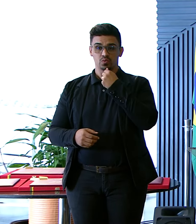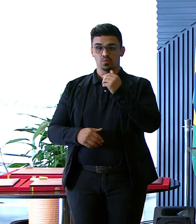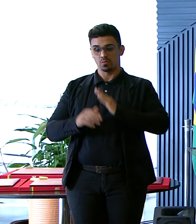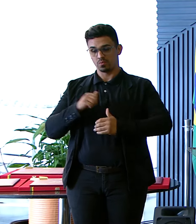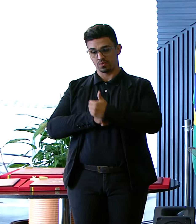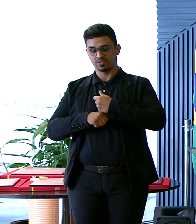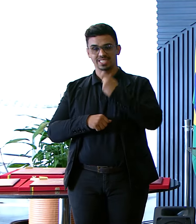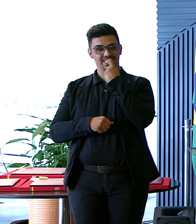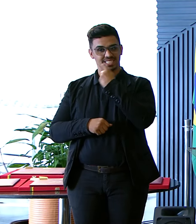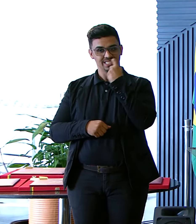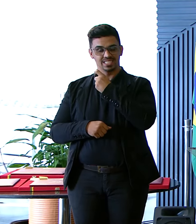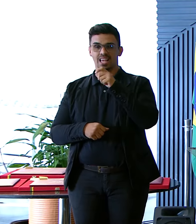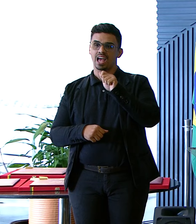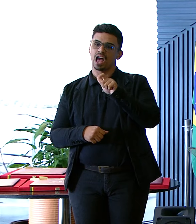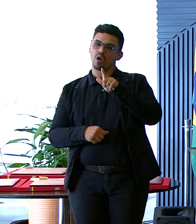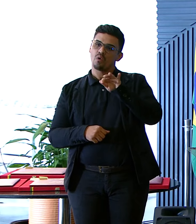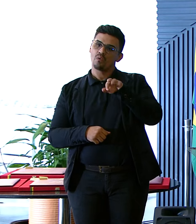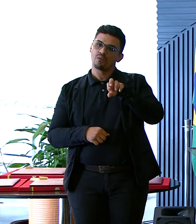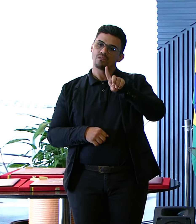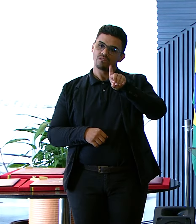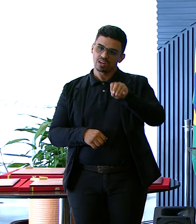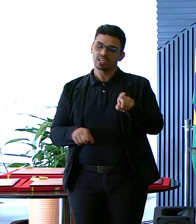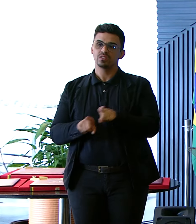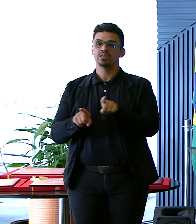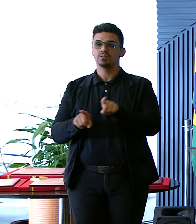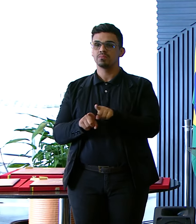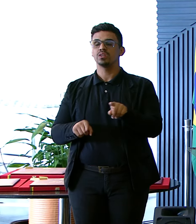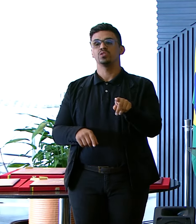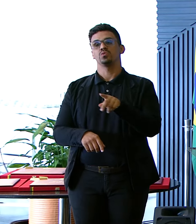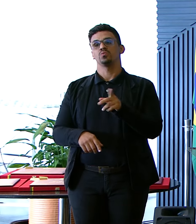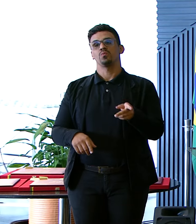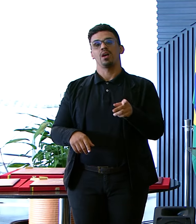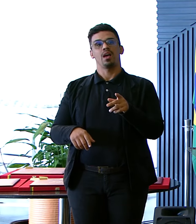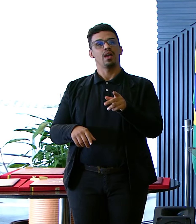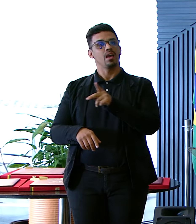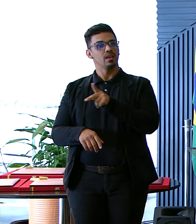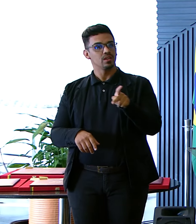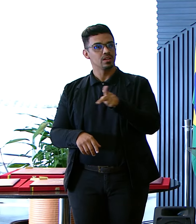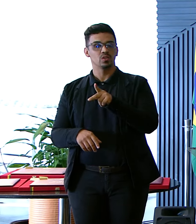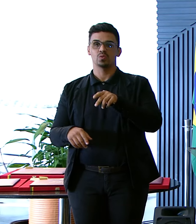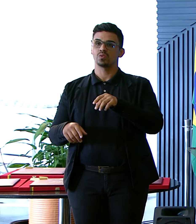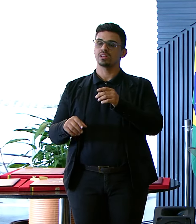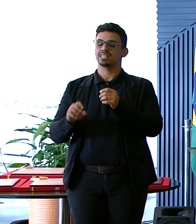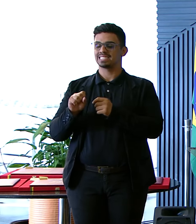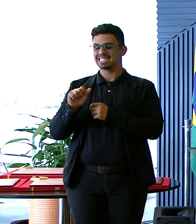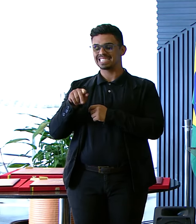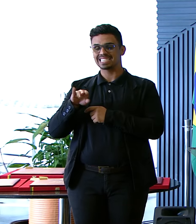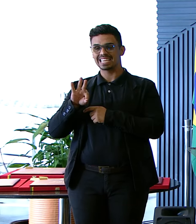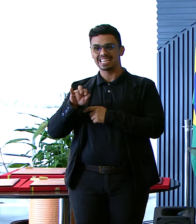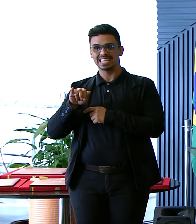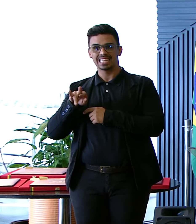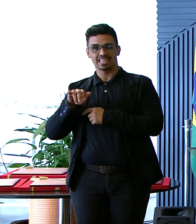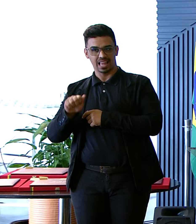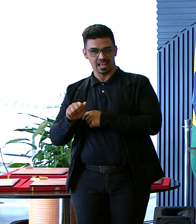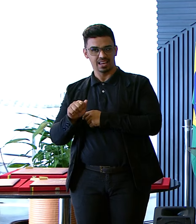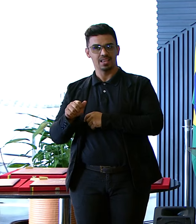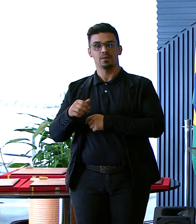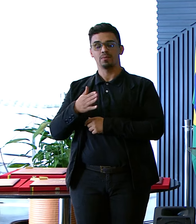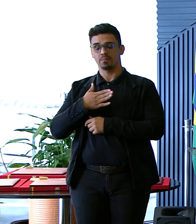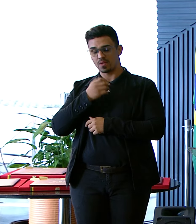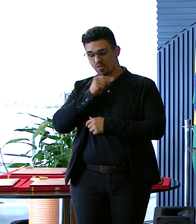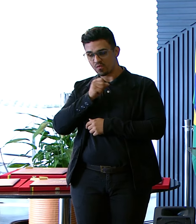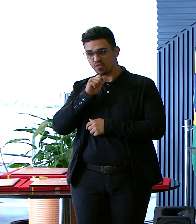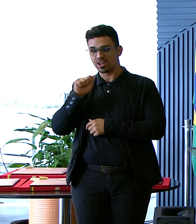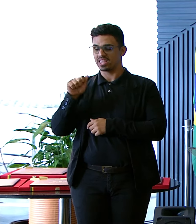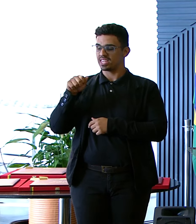Alfredo Pinotti E de uma educadora sanitária A Ana Bovi Minha avó Anitta Que trabalhou com ele